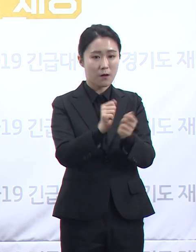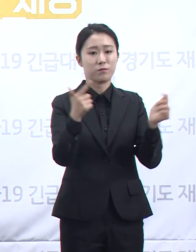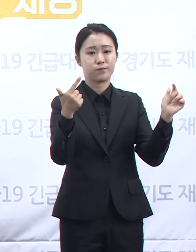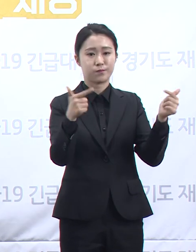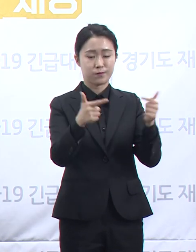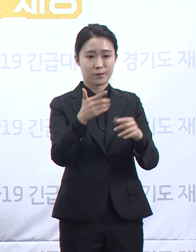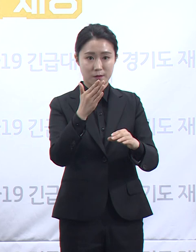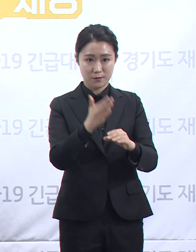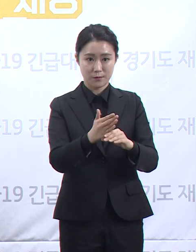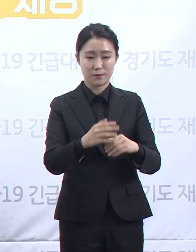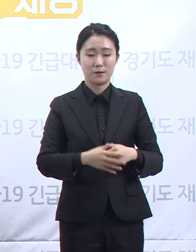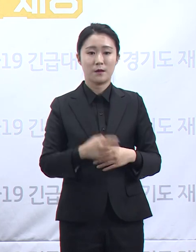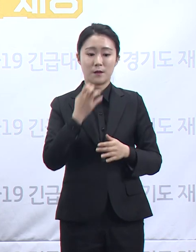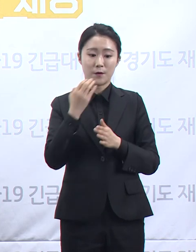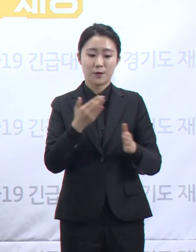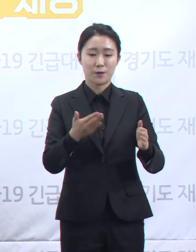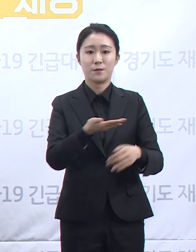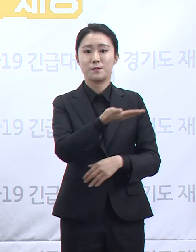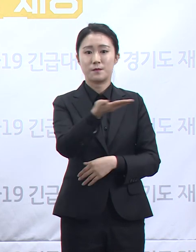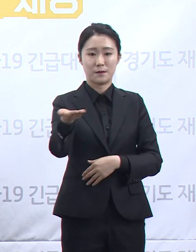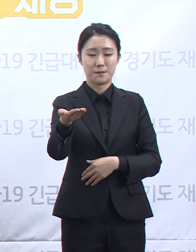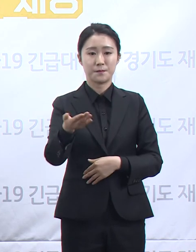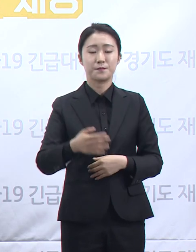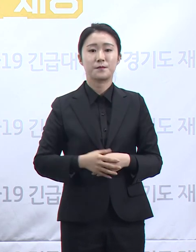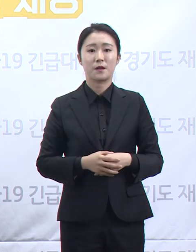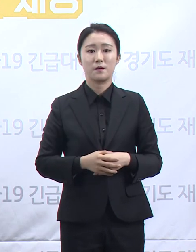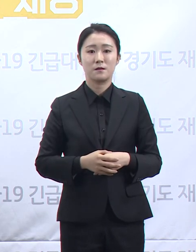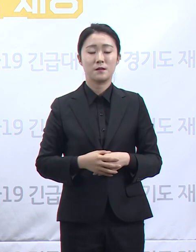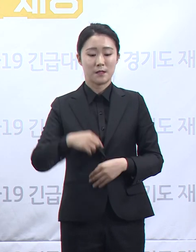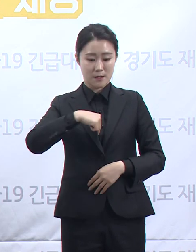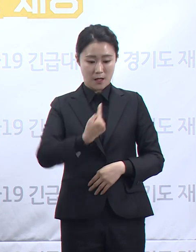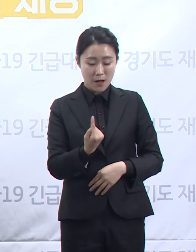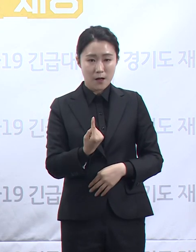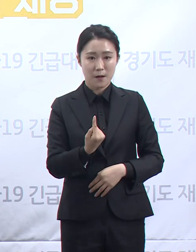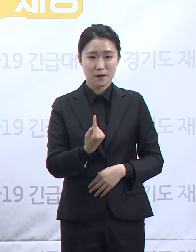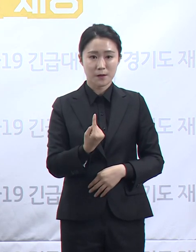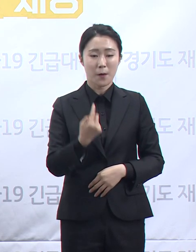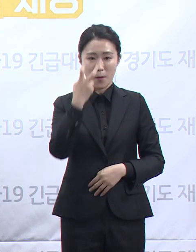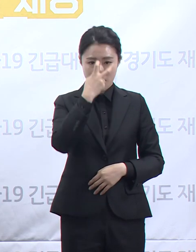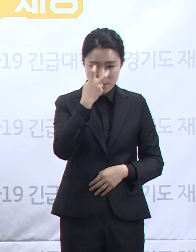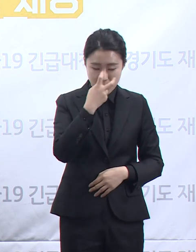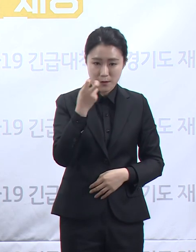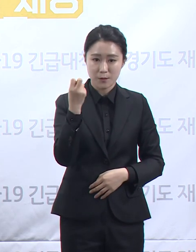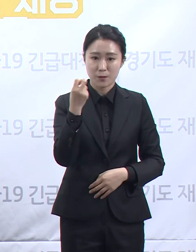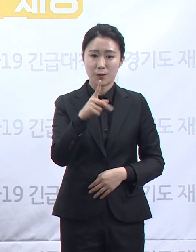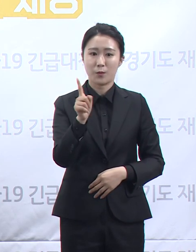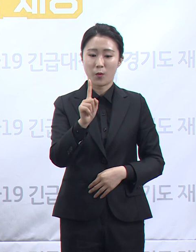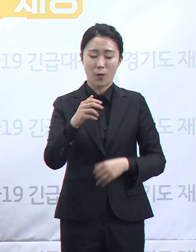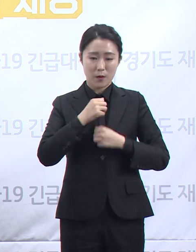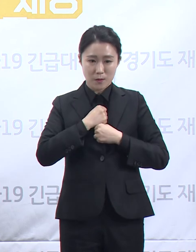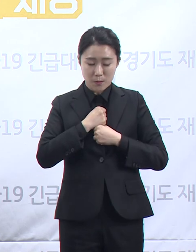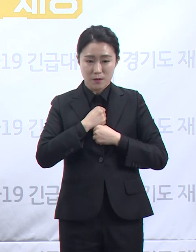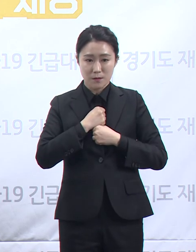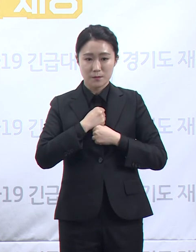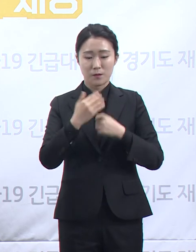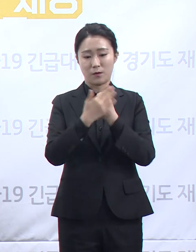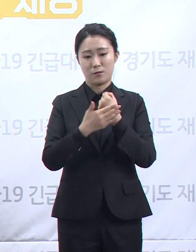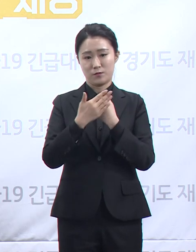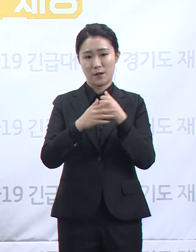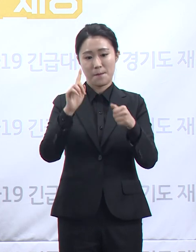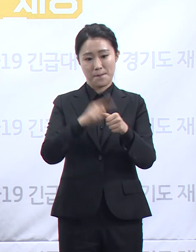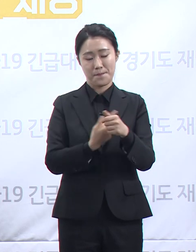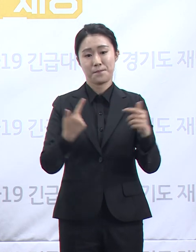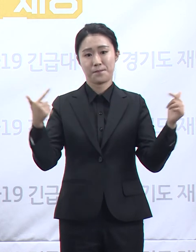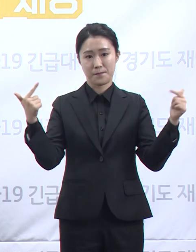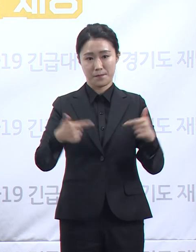여러분의 자발적인 협력 덕분입니다. 그러나 유흥시설, 노량 등에서의 접촉으로 인한 지역사회